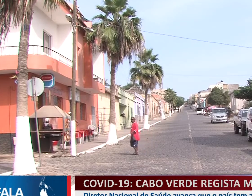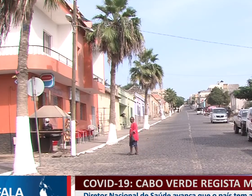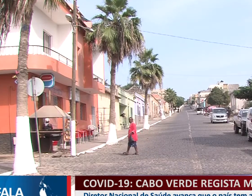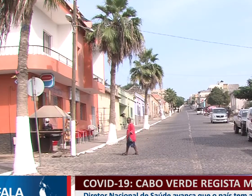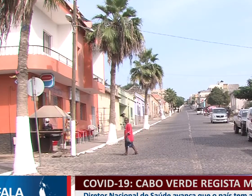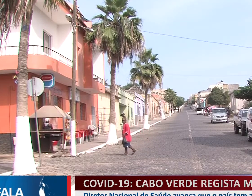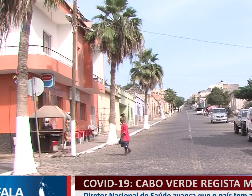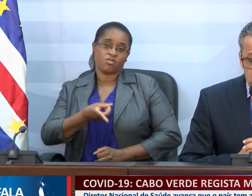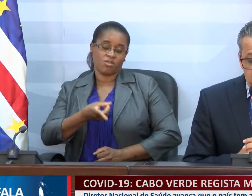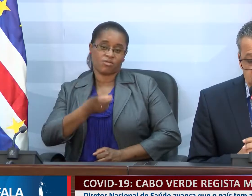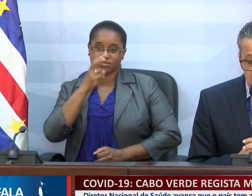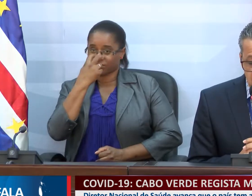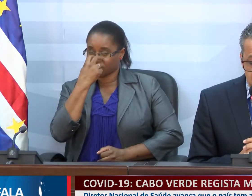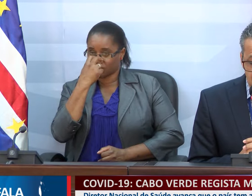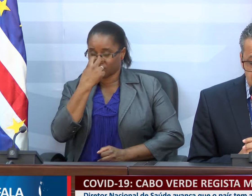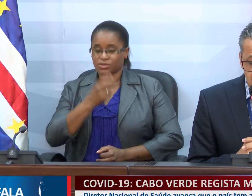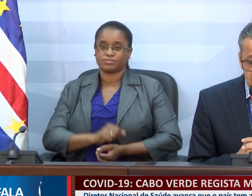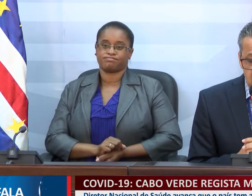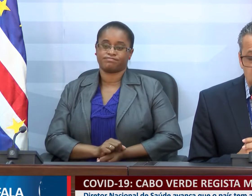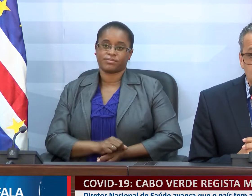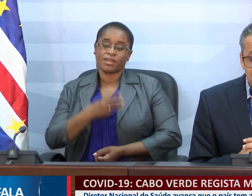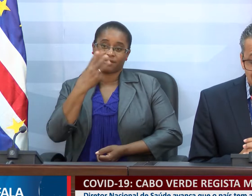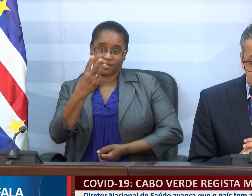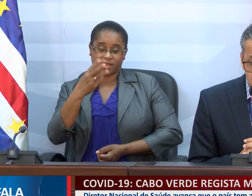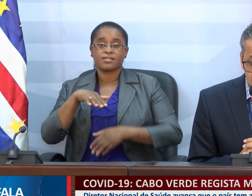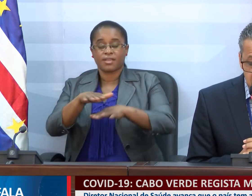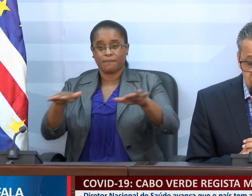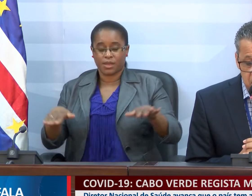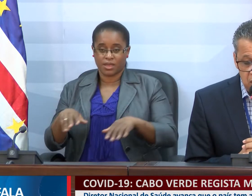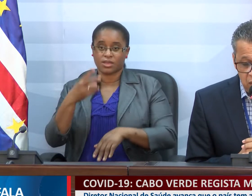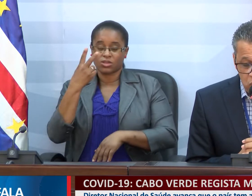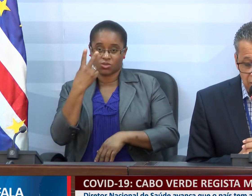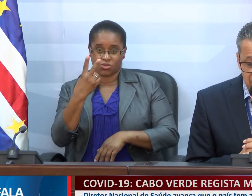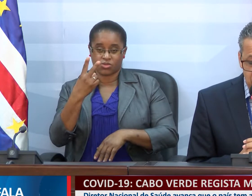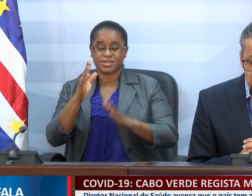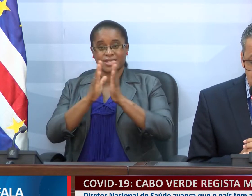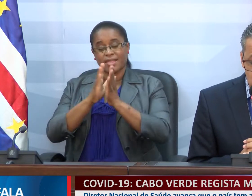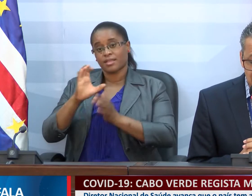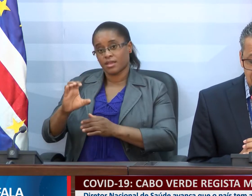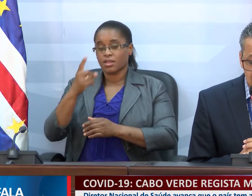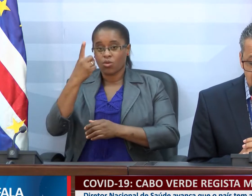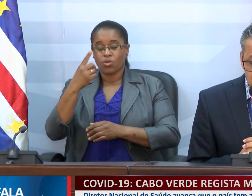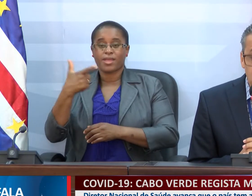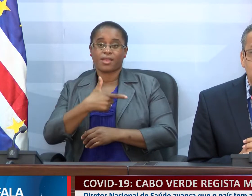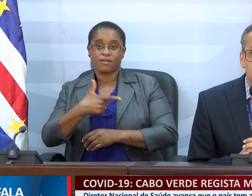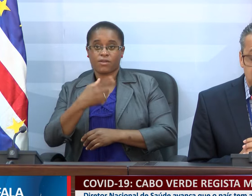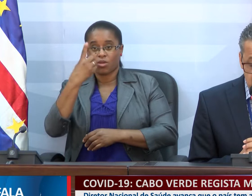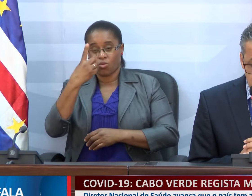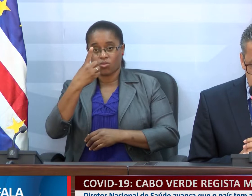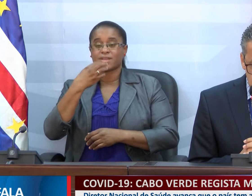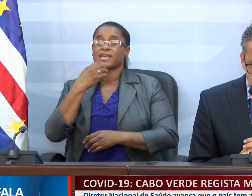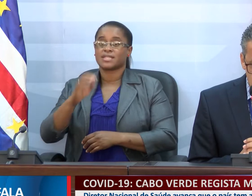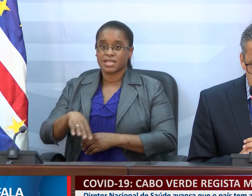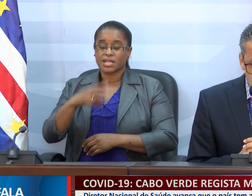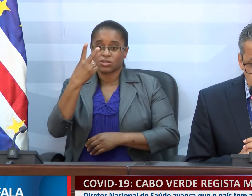amostras pendentes. 3 na Praia, 2 na Santa Catarina, 1 na Tarrafalho, 1 na Salho e 12 na Boa